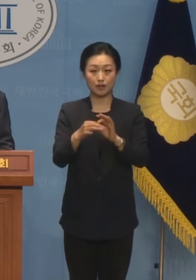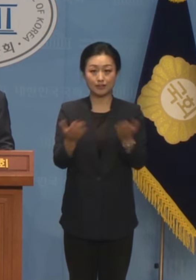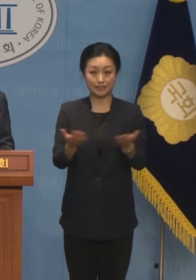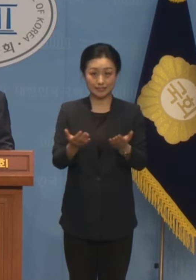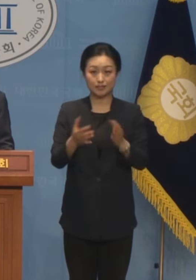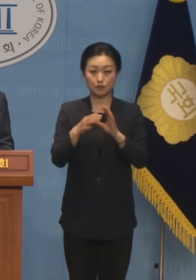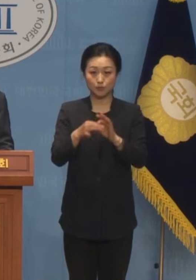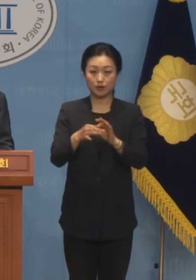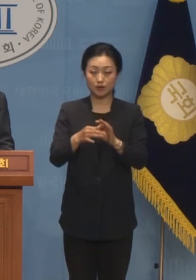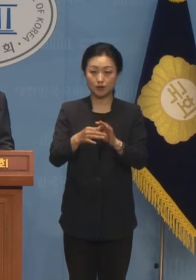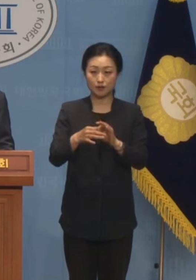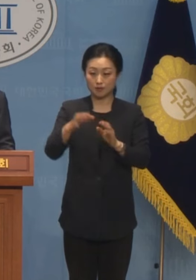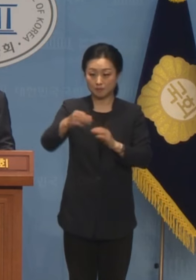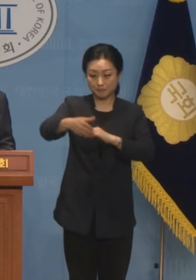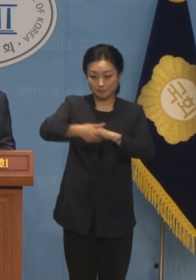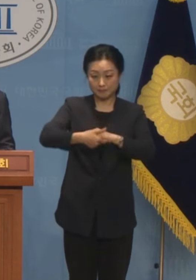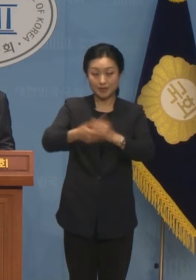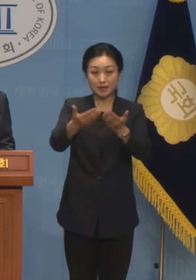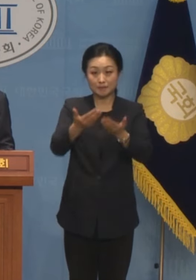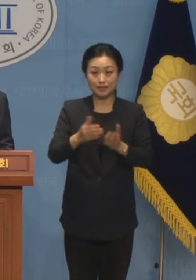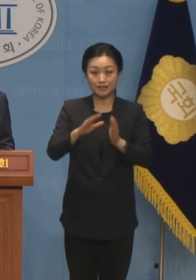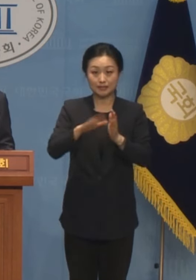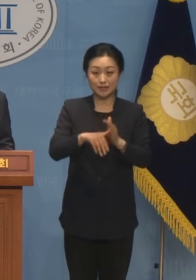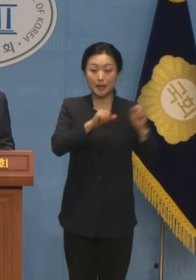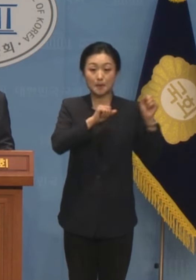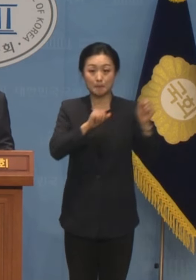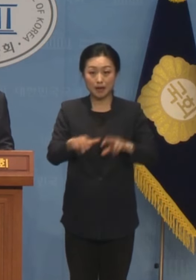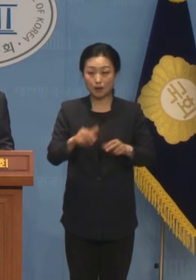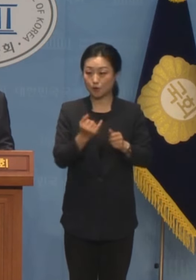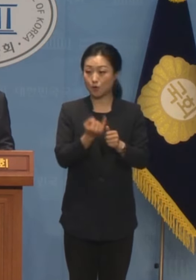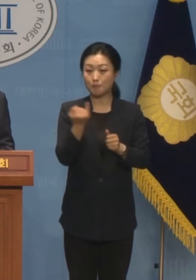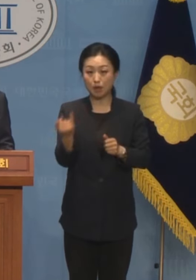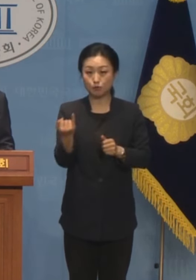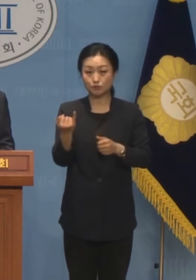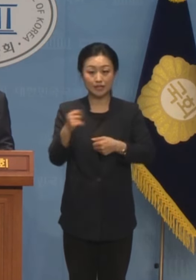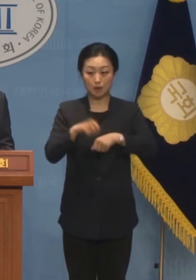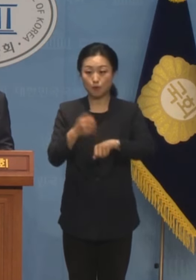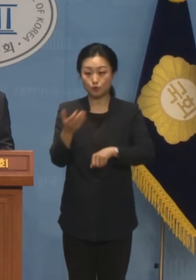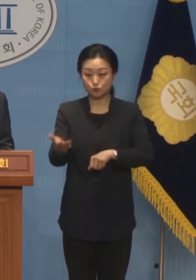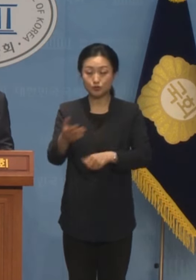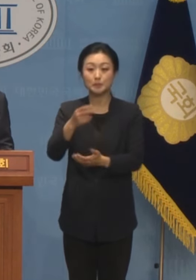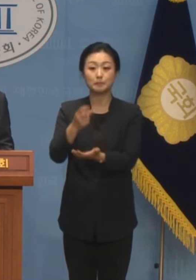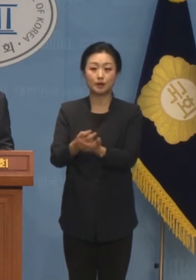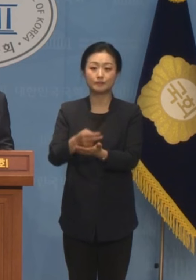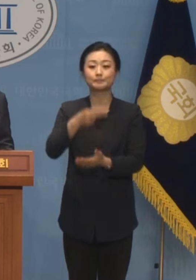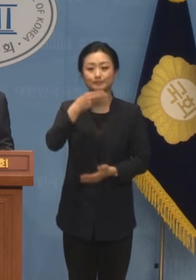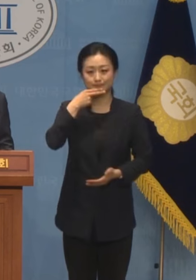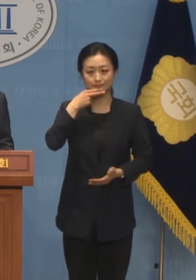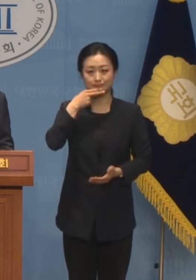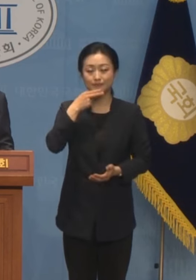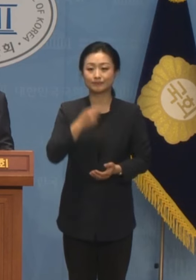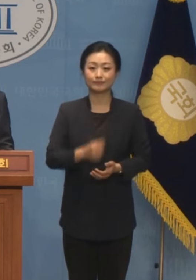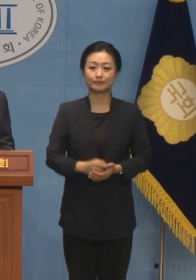금품을 받더라도 바로 그 배우자를 직접적으로 처벌하는 규정은 없습니다.